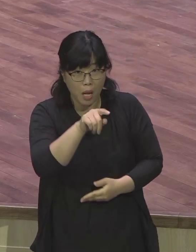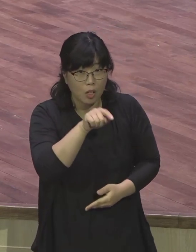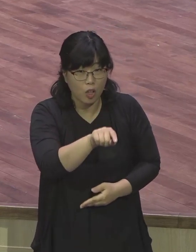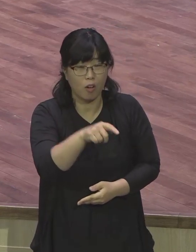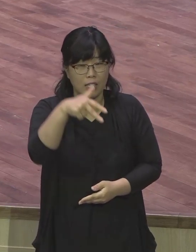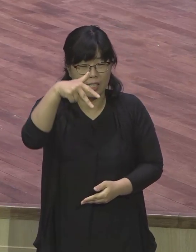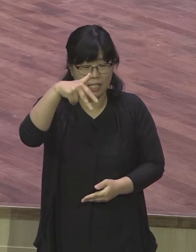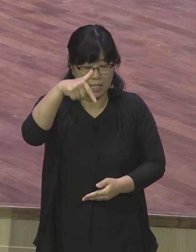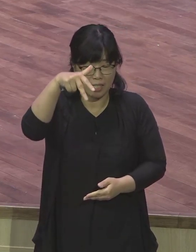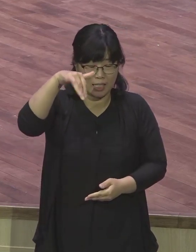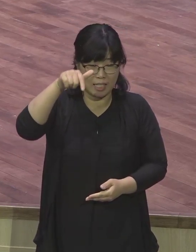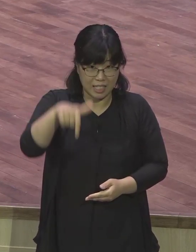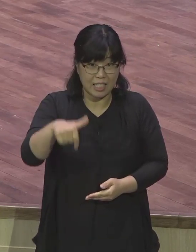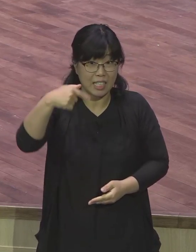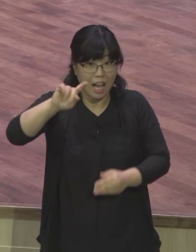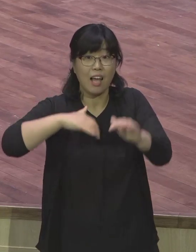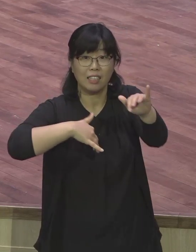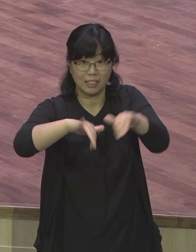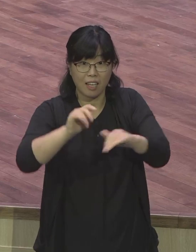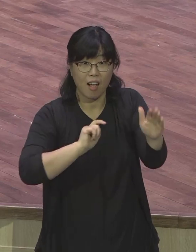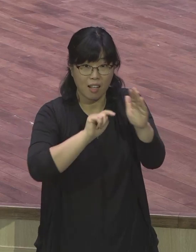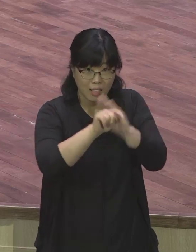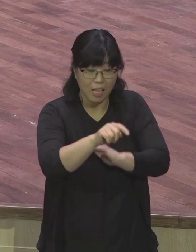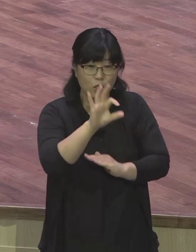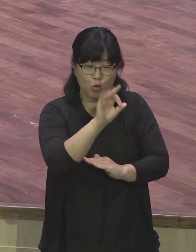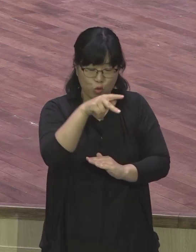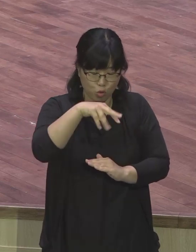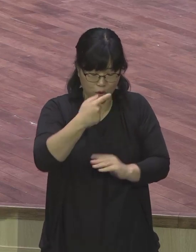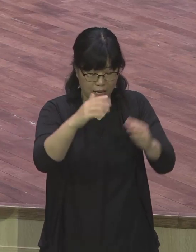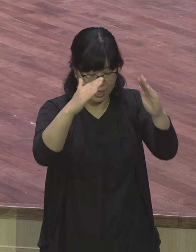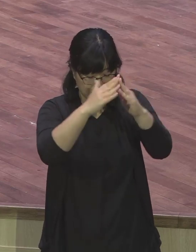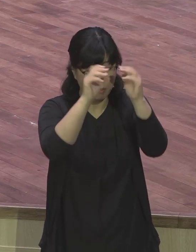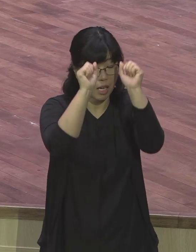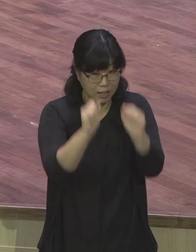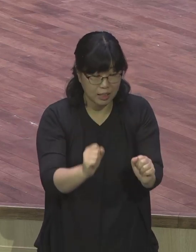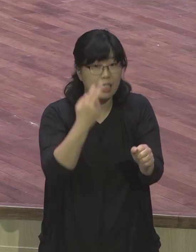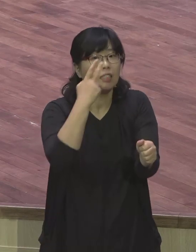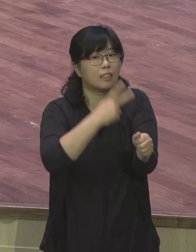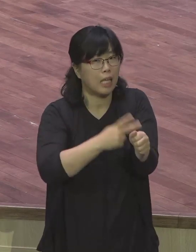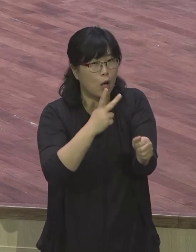유다의 집에서 다섯 사람 사올이라 하는 사람을 찾으라 그가 기도하는 중이니라